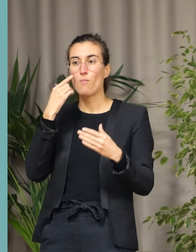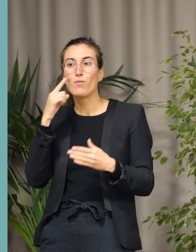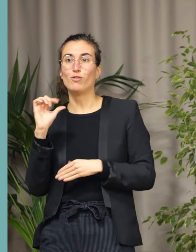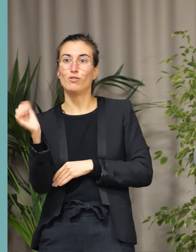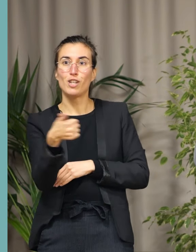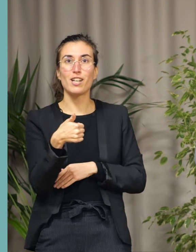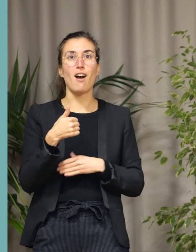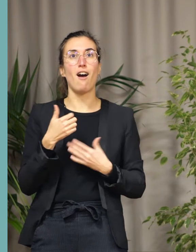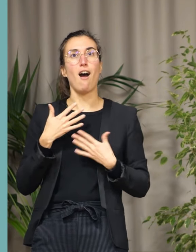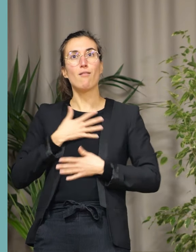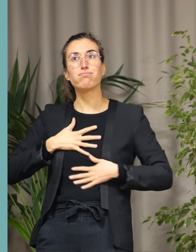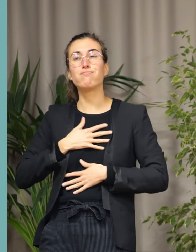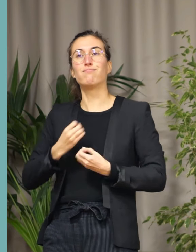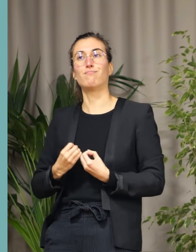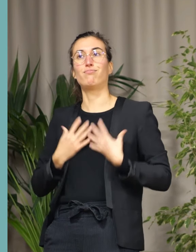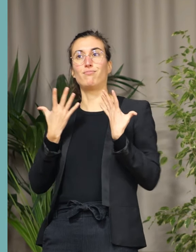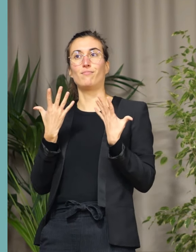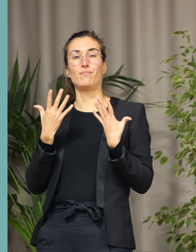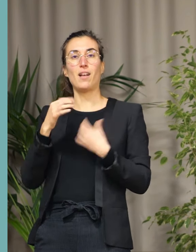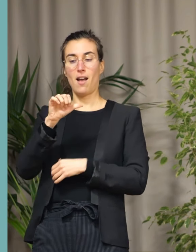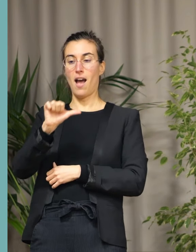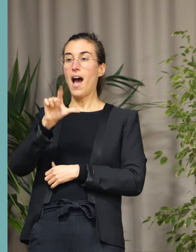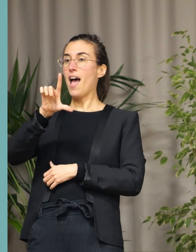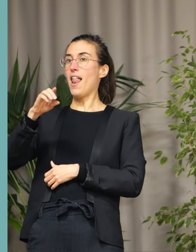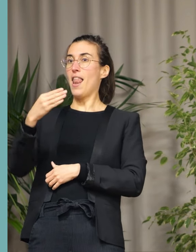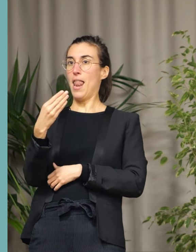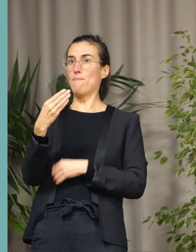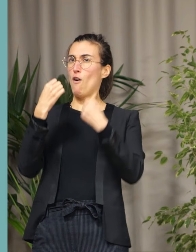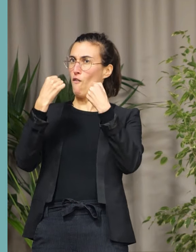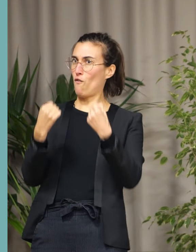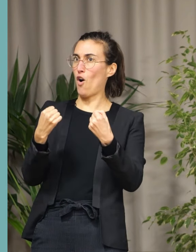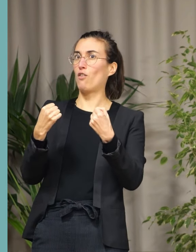Angéloire métropole est une force et doit le rester.